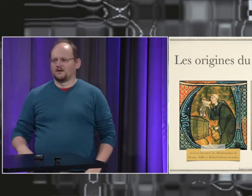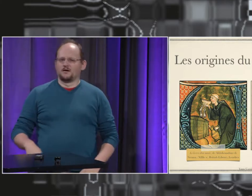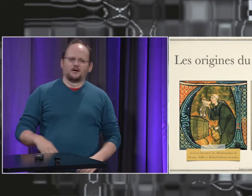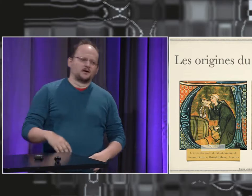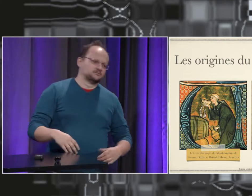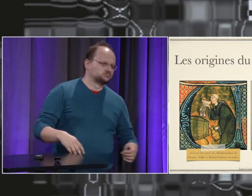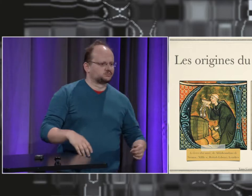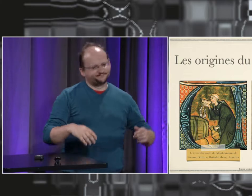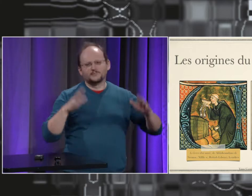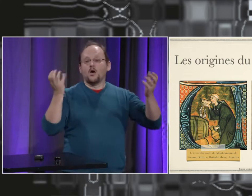L'époque grecque ?